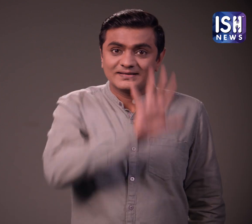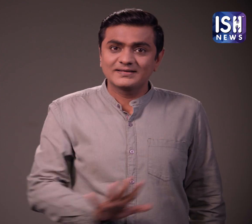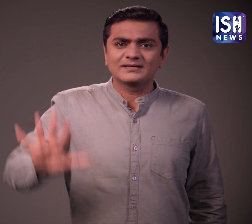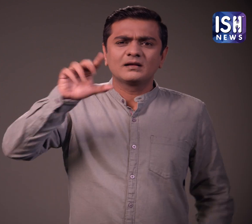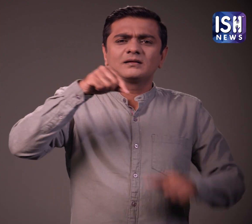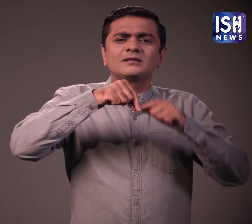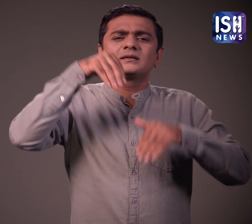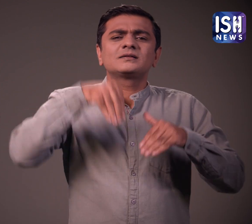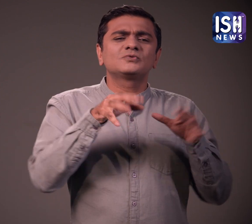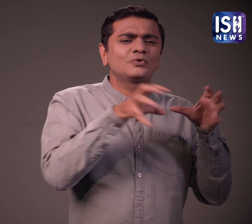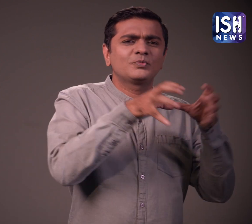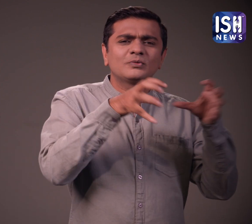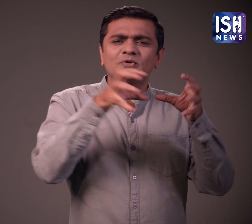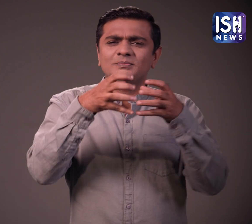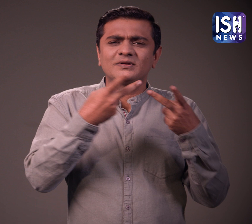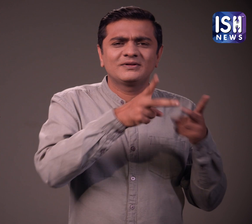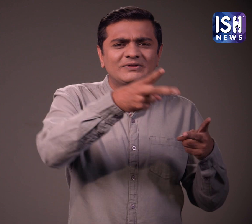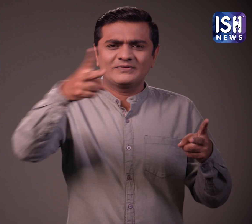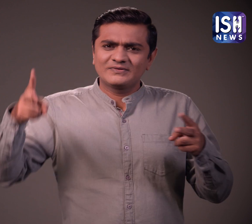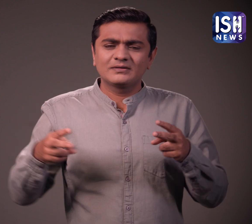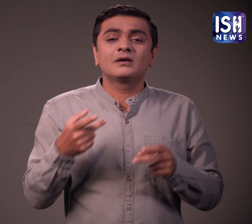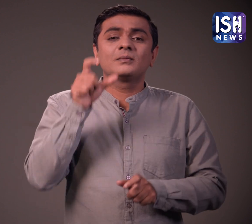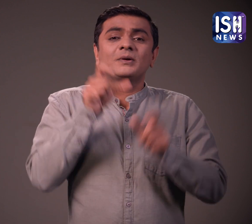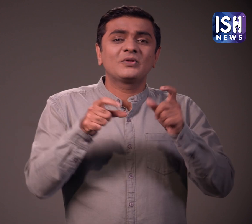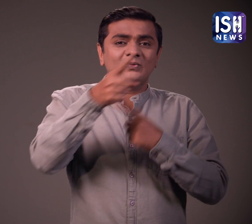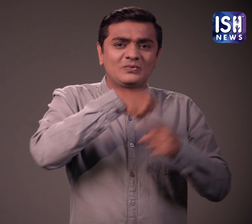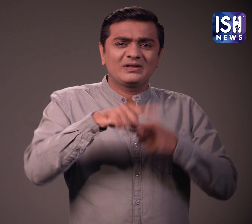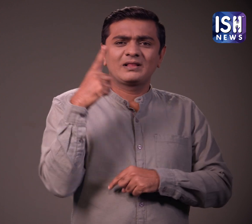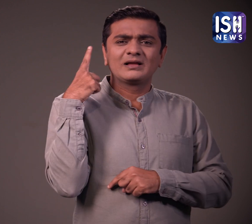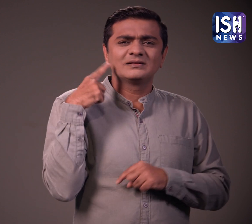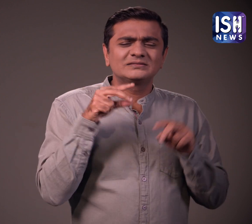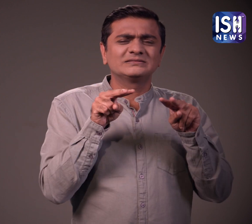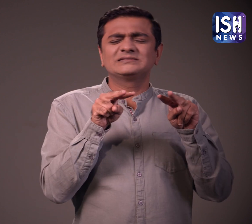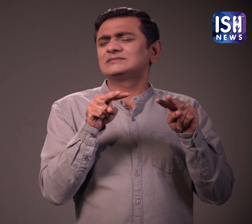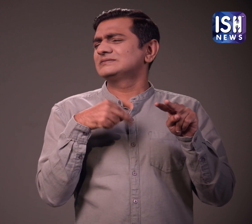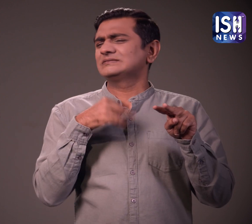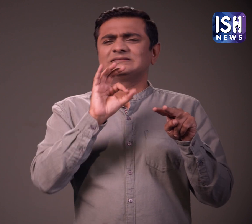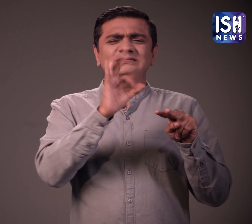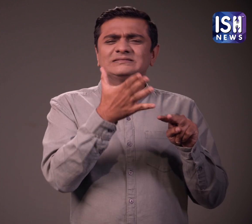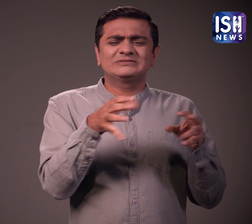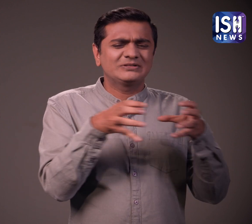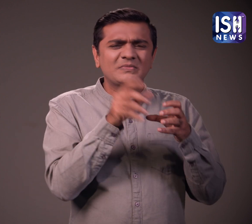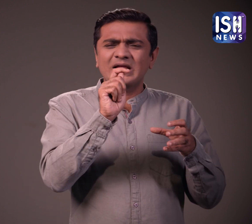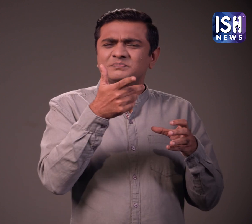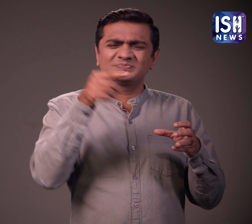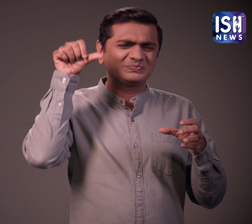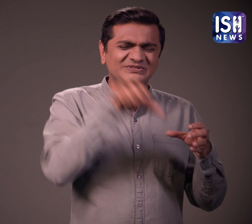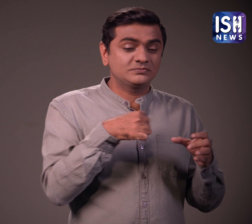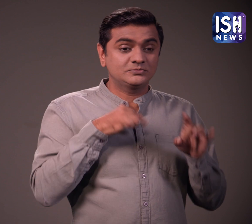जानते हैं कि राजनेताओं का अपनी पार्टी को छोड़ कर अन्य पार्टी में शामिल होने की प्रवृत्ति होती है